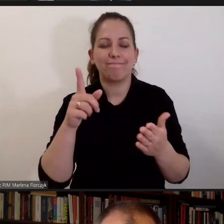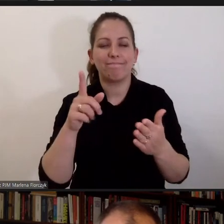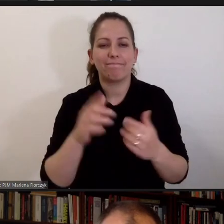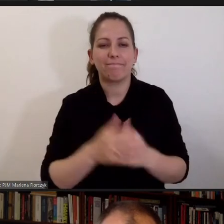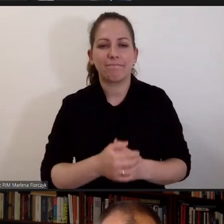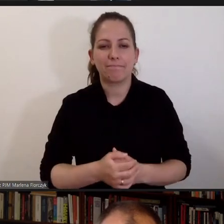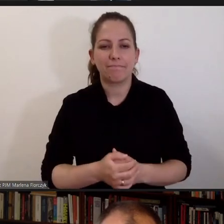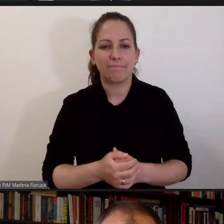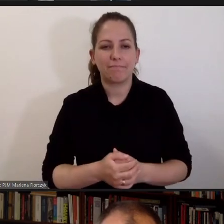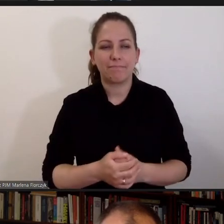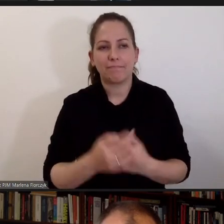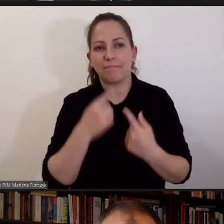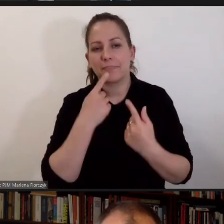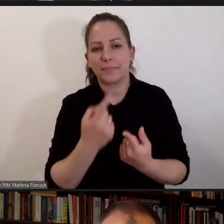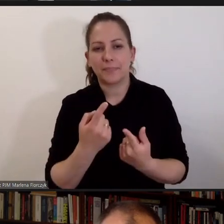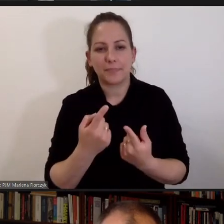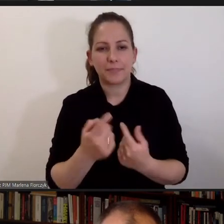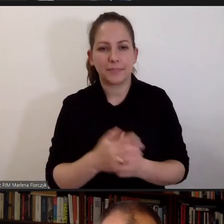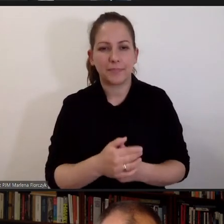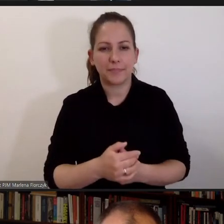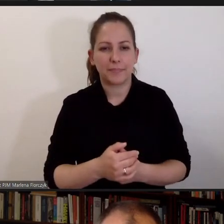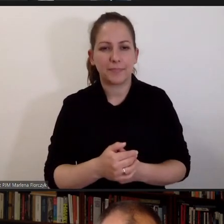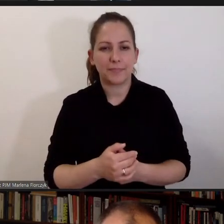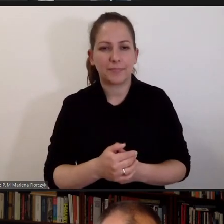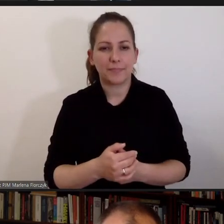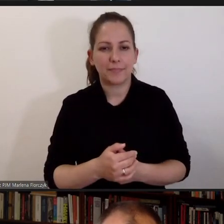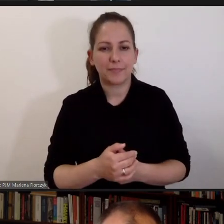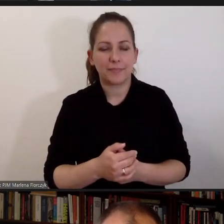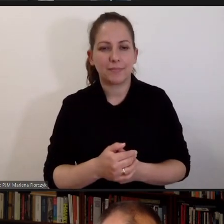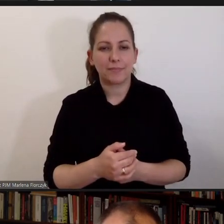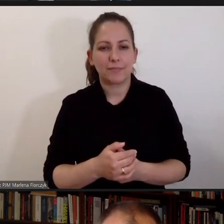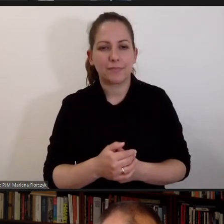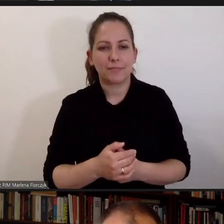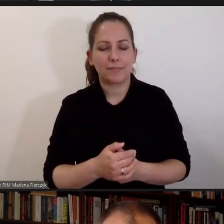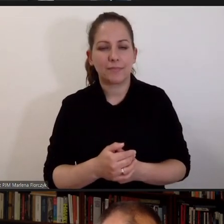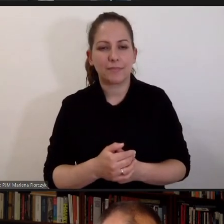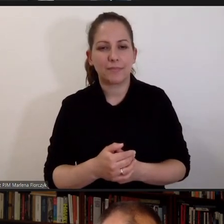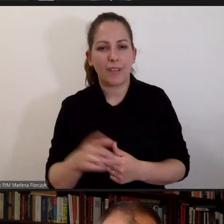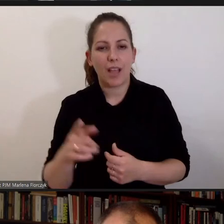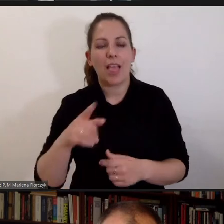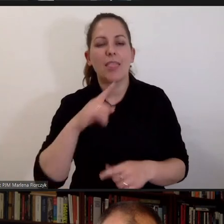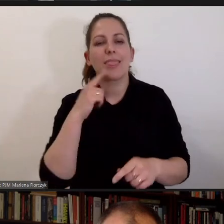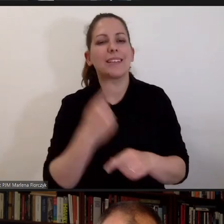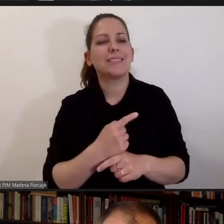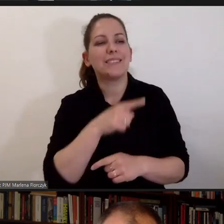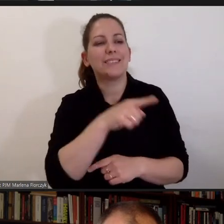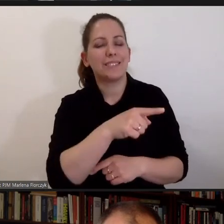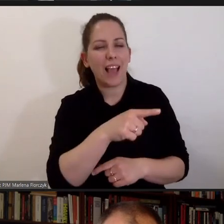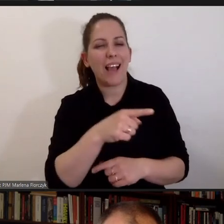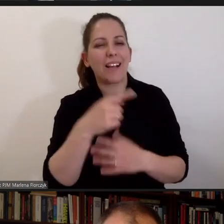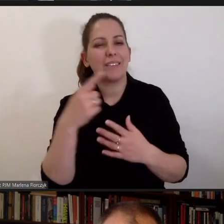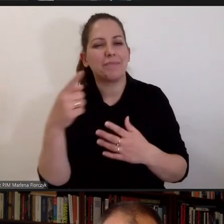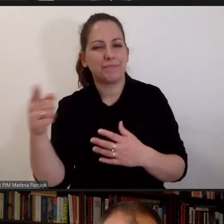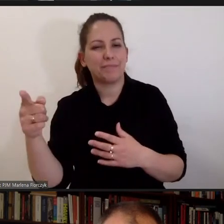wniesienie, powiedzmy, tłumacząc na polską procesję, zażalenia od decyzji Izby